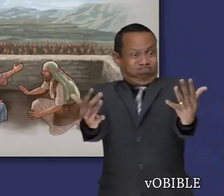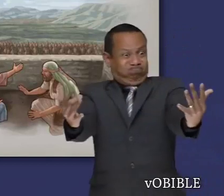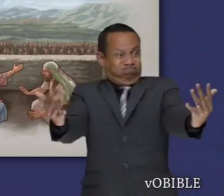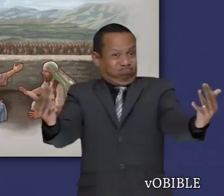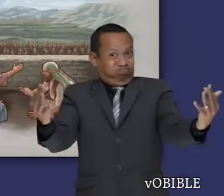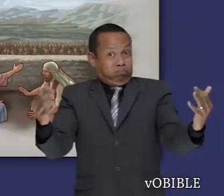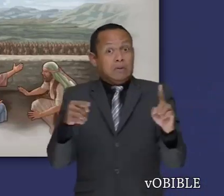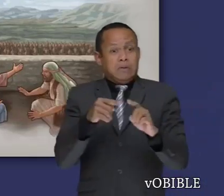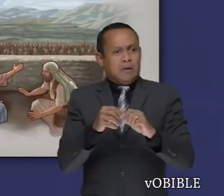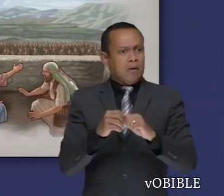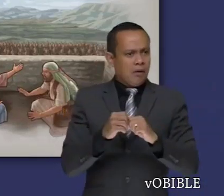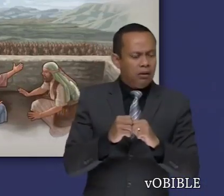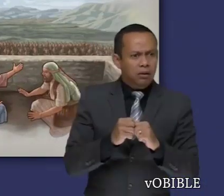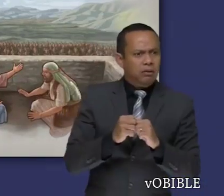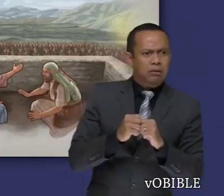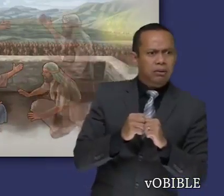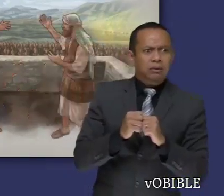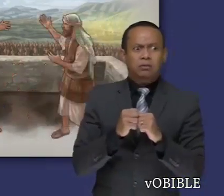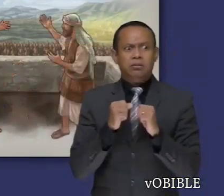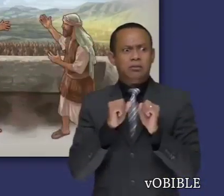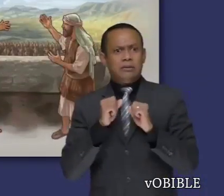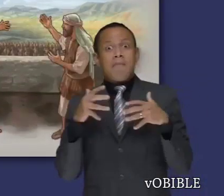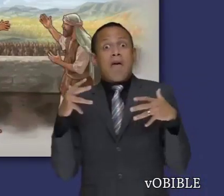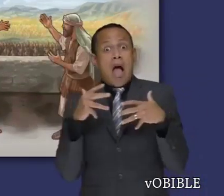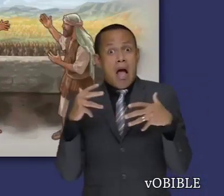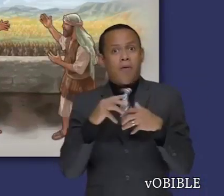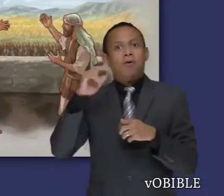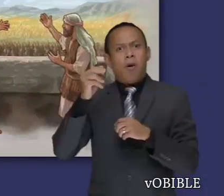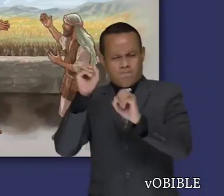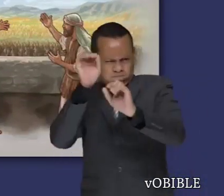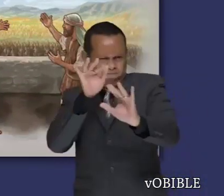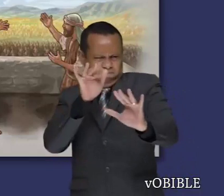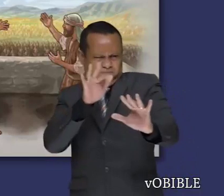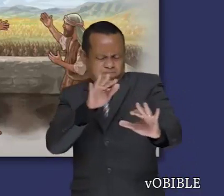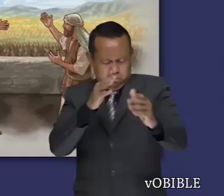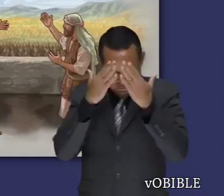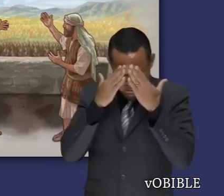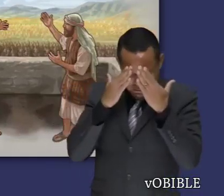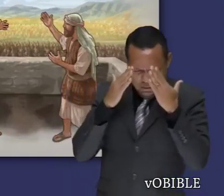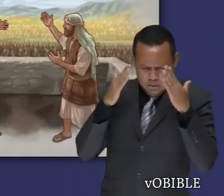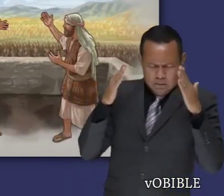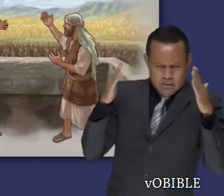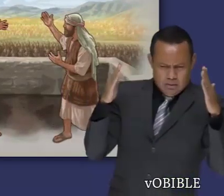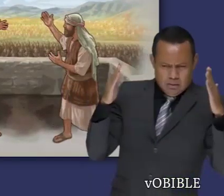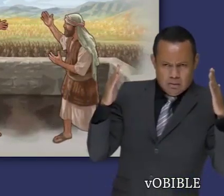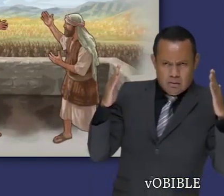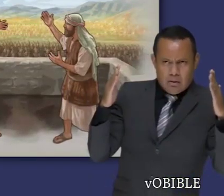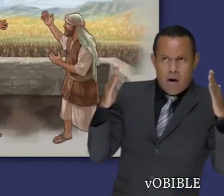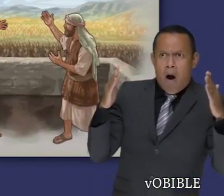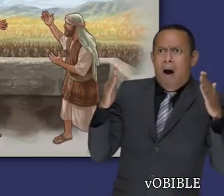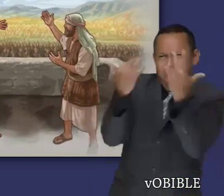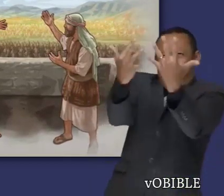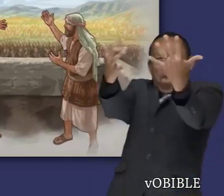y su sirviente. Como el sirviente está asustado, Jehová le abre los ojos para que vea los carros de fuego que hay